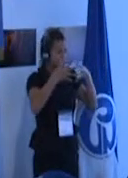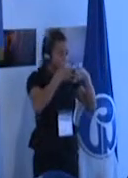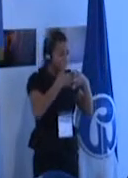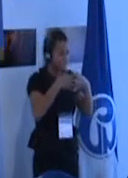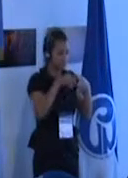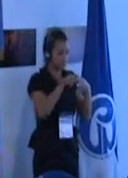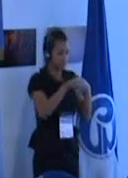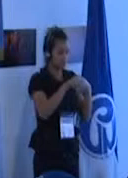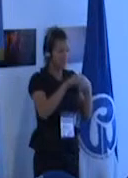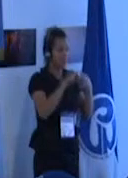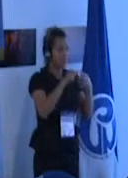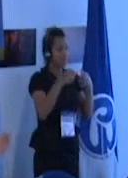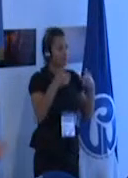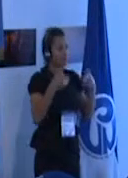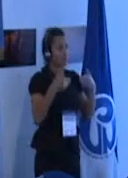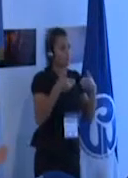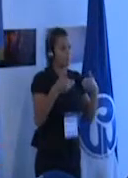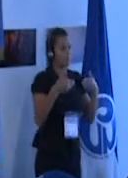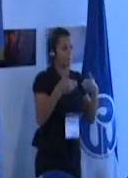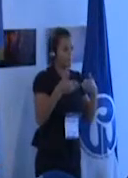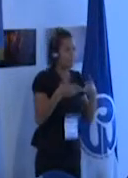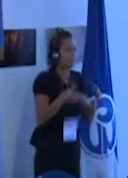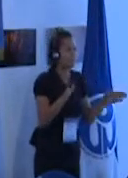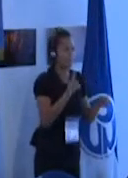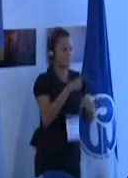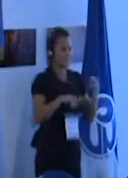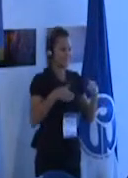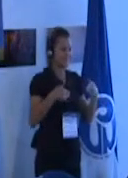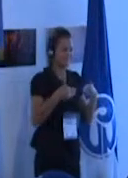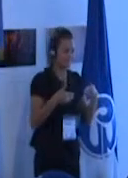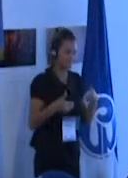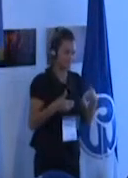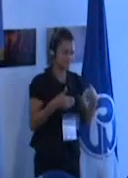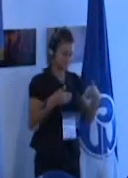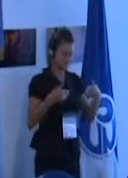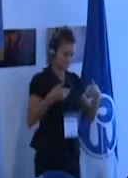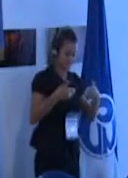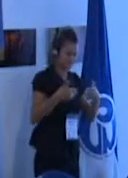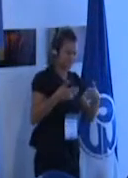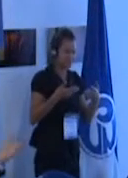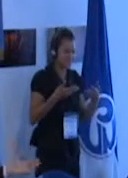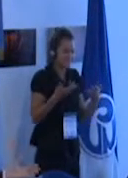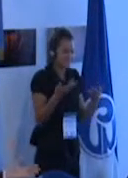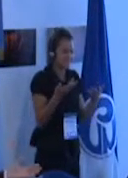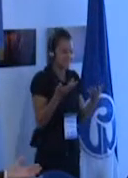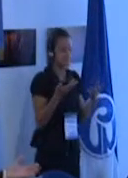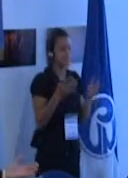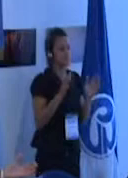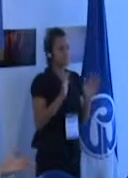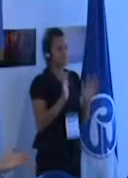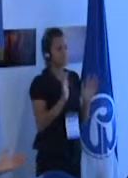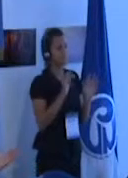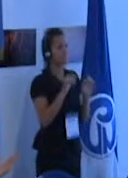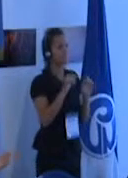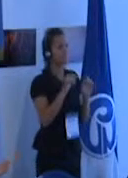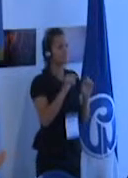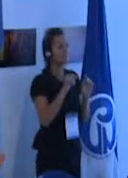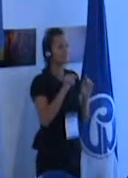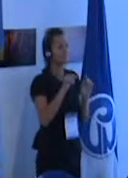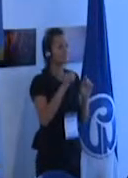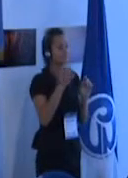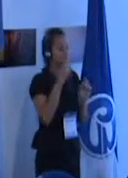límites el límite es cuando la diferencia entre las necesidades del niño y las